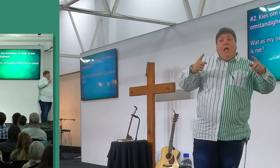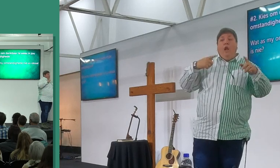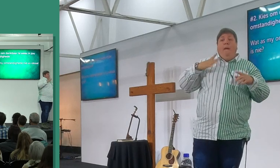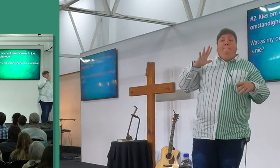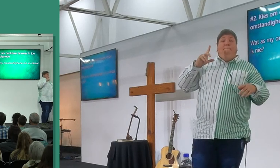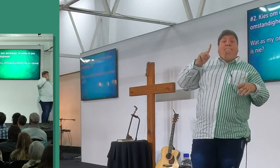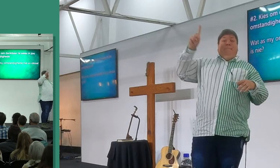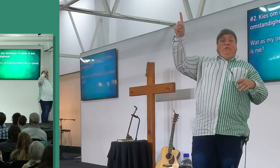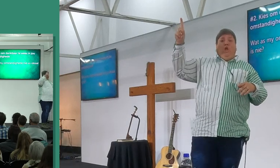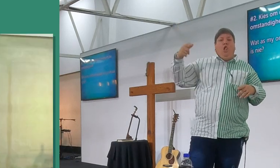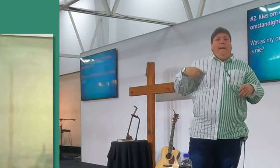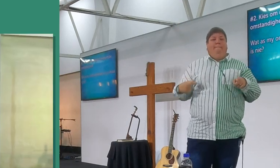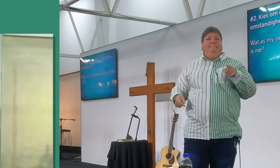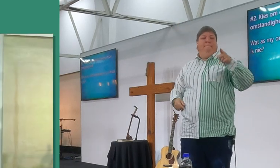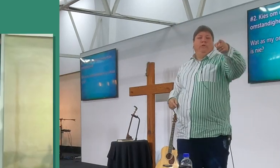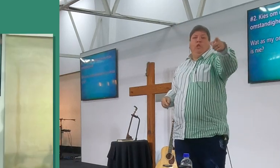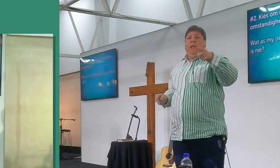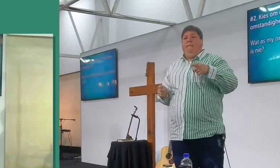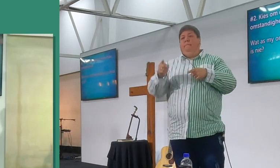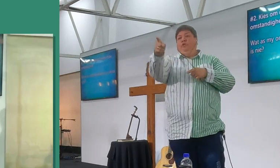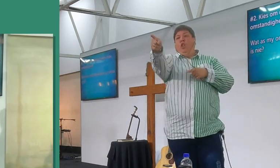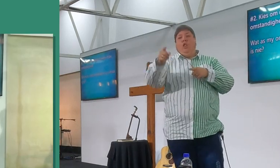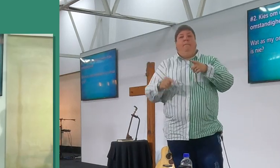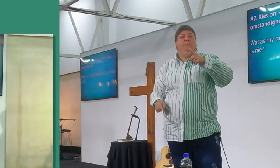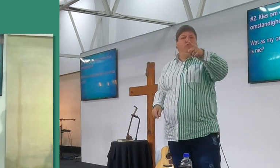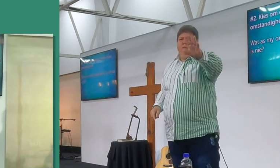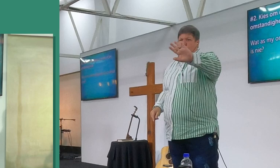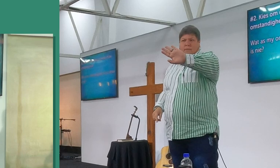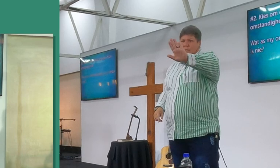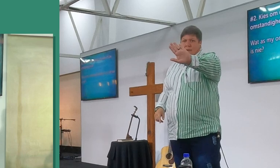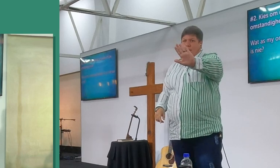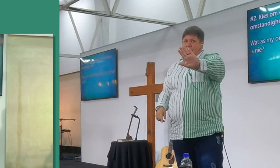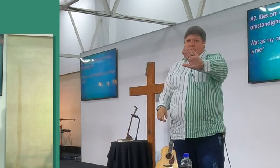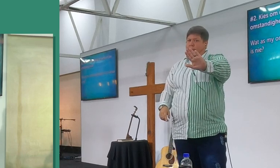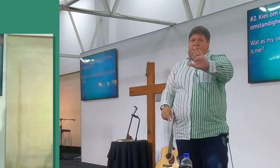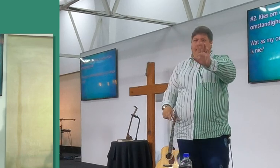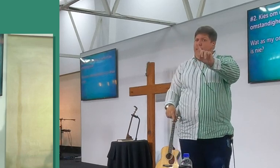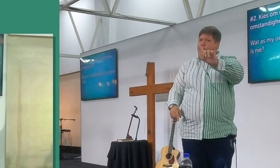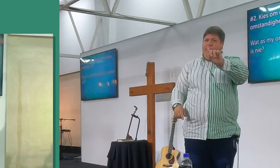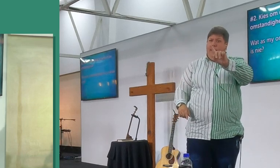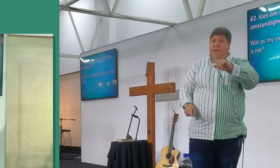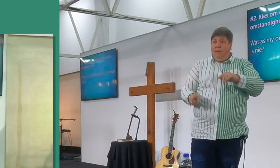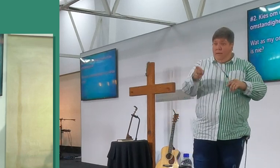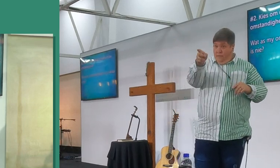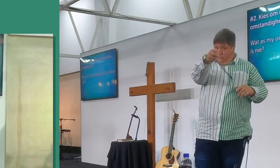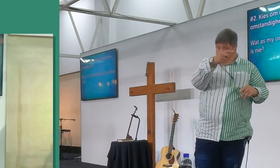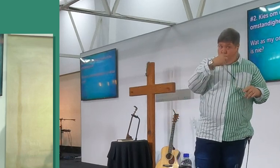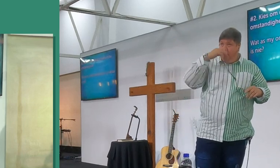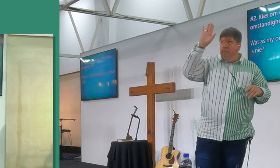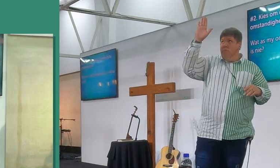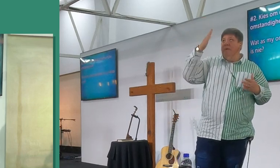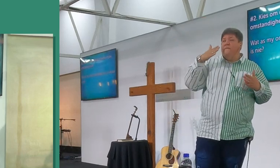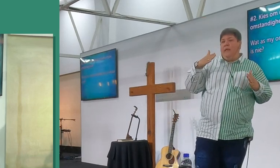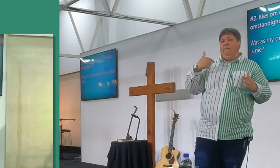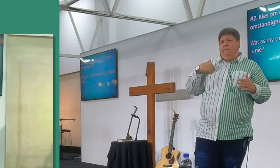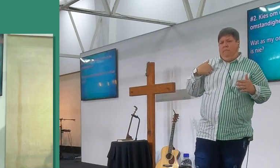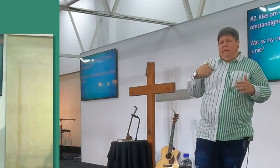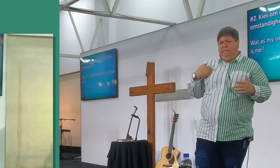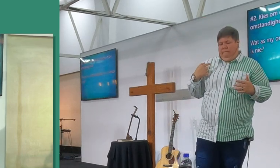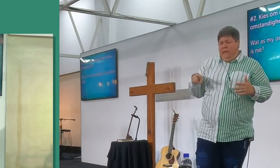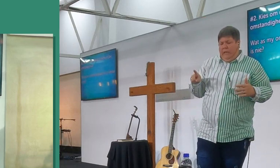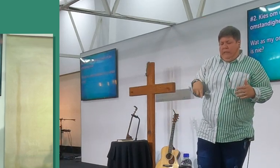jyre beskuldig, of my bieren beskuldig, of die mense om my beskuldig nie, ek moet men op, en sê ok jyre, ek het hier fout gemaakt, ek wil het recht maak, en dalk is dit pijnvol,